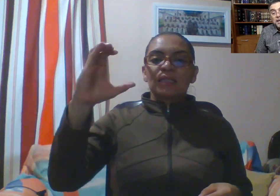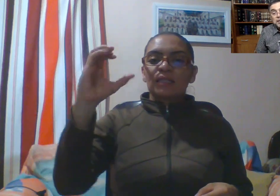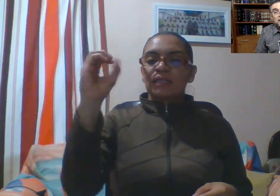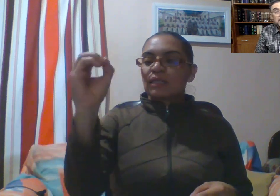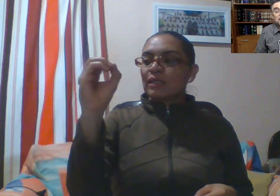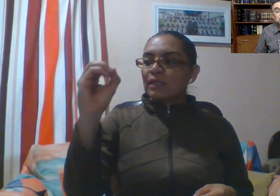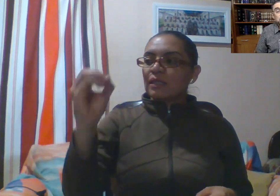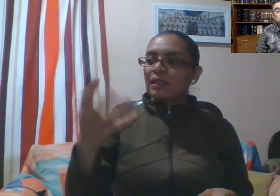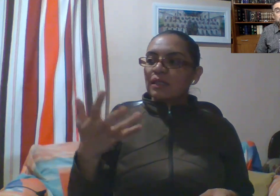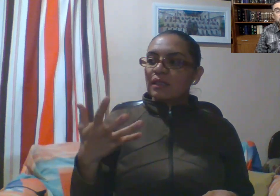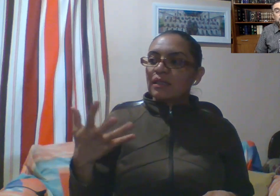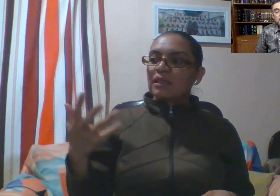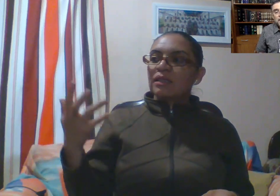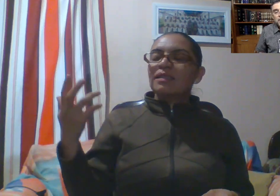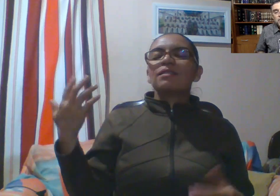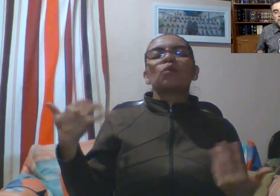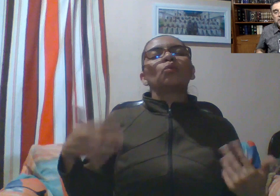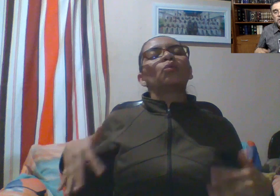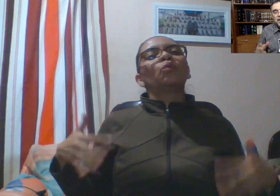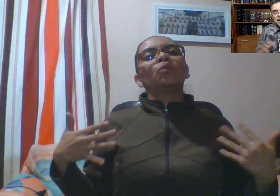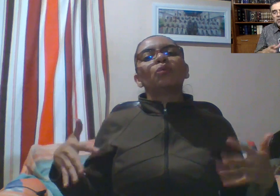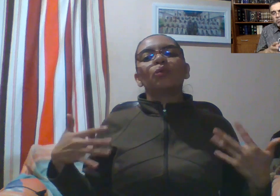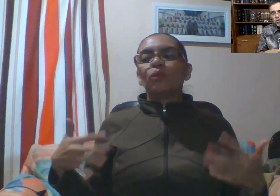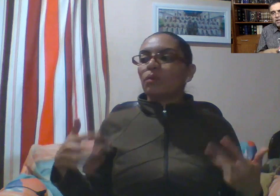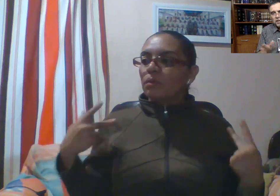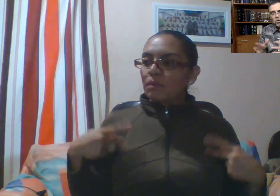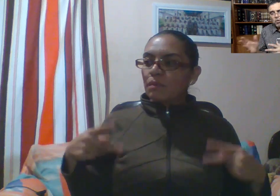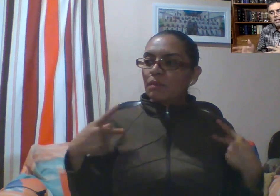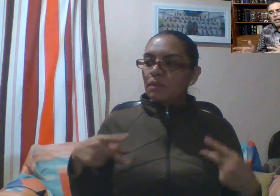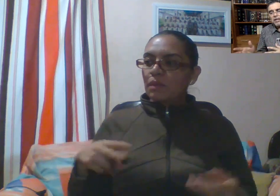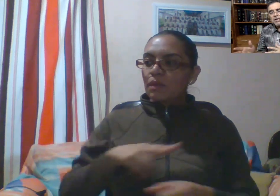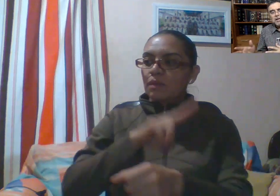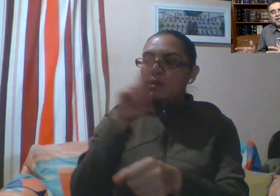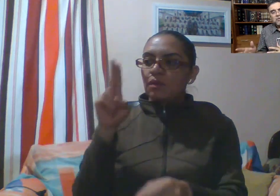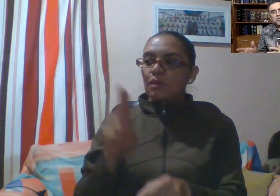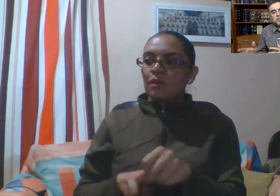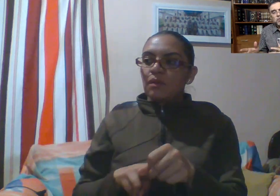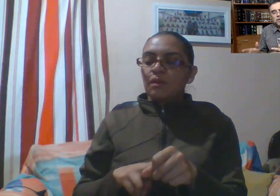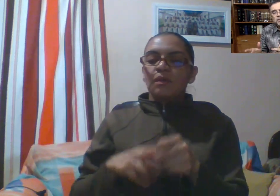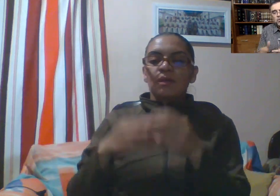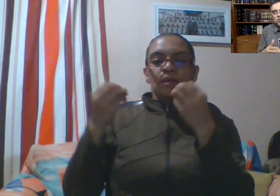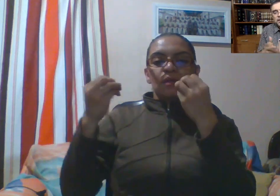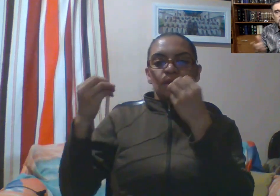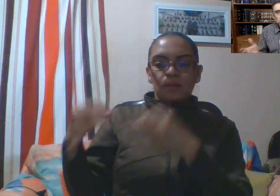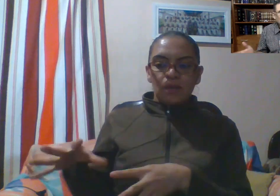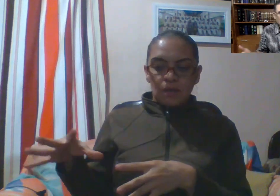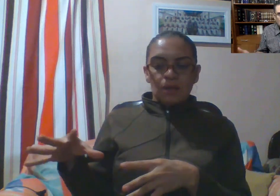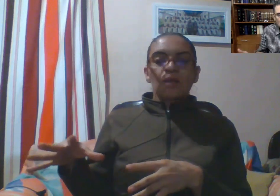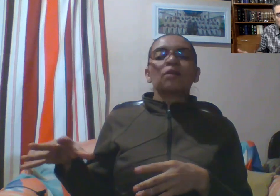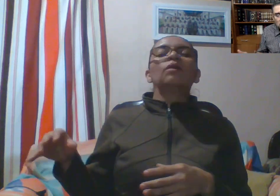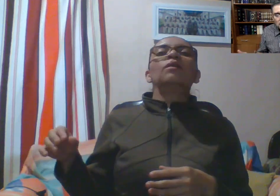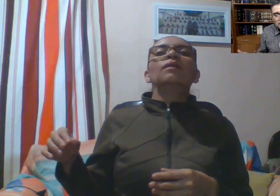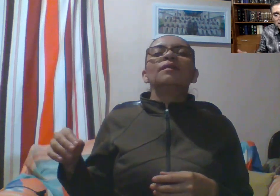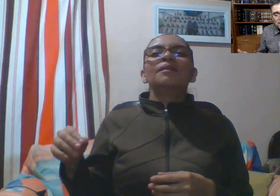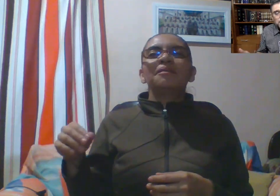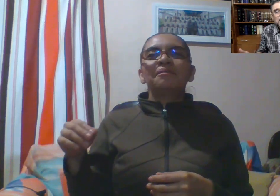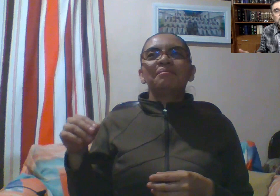invitarle. Le hemos llamado gente común que dejó huella, entonces preguntémonos cuál es la huella que nos dejó. Veamos.